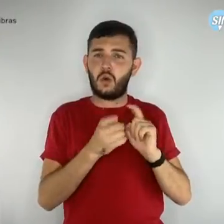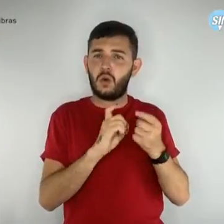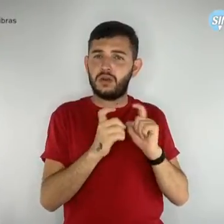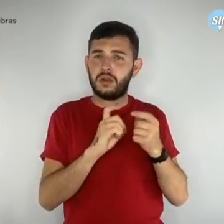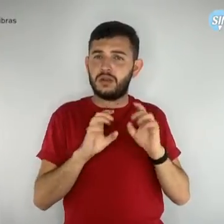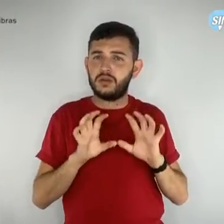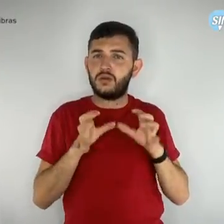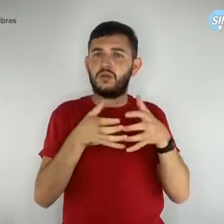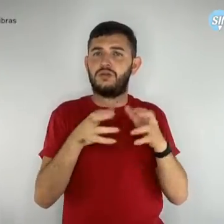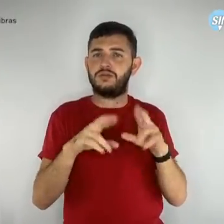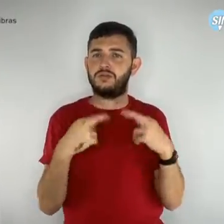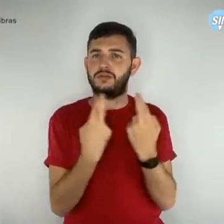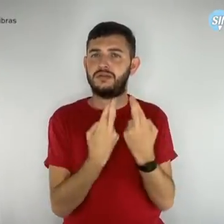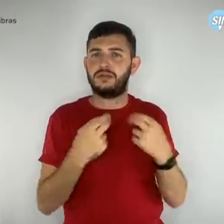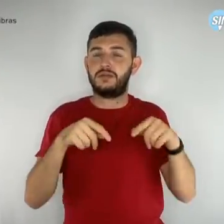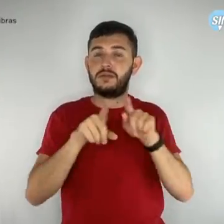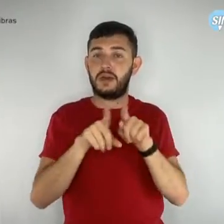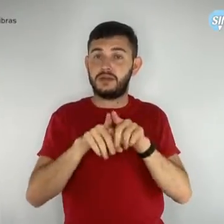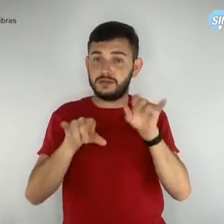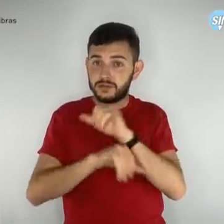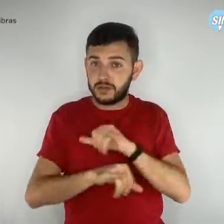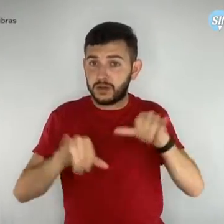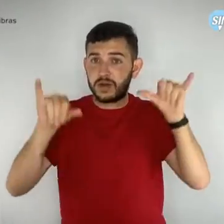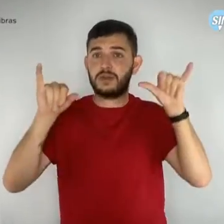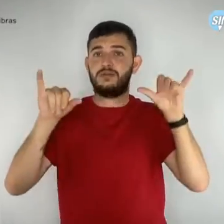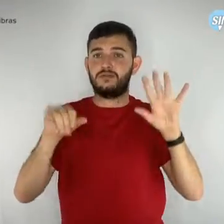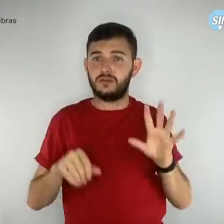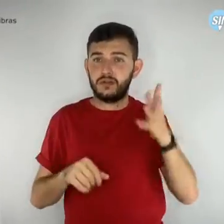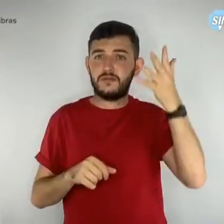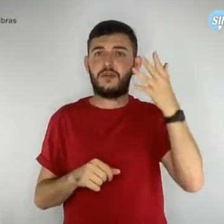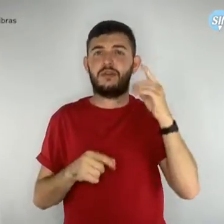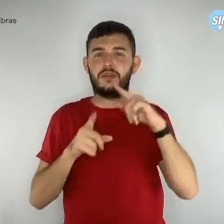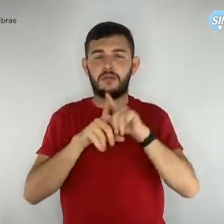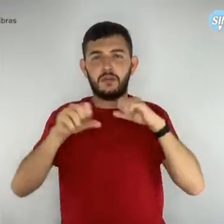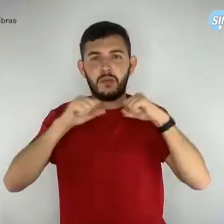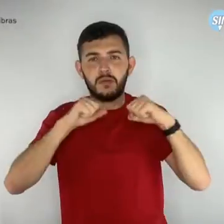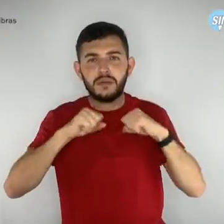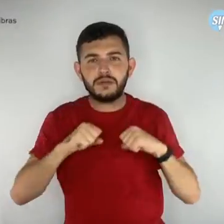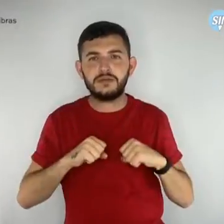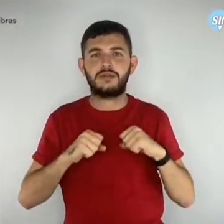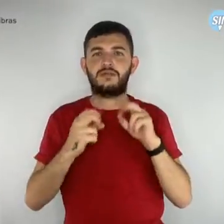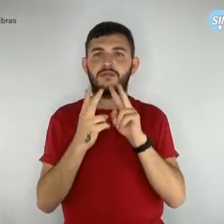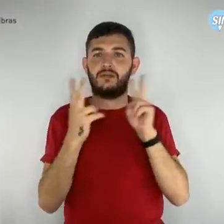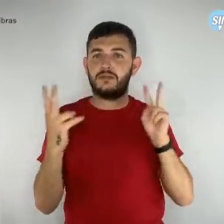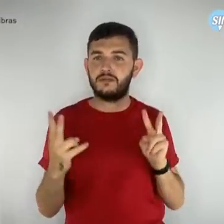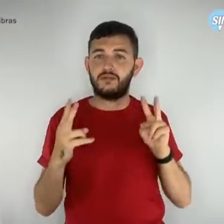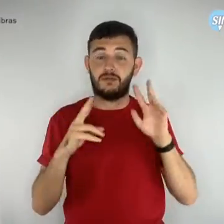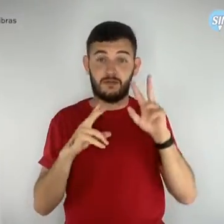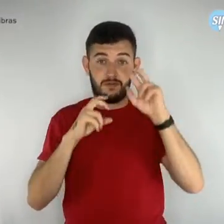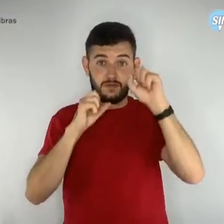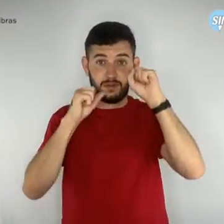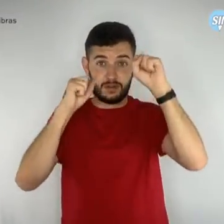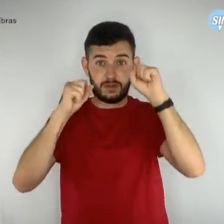campanhas e mobilizações virtuais e o fortalecimento da organização do local de trabalho.